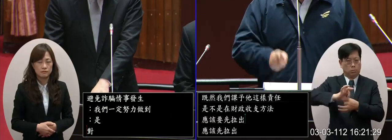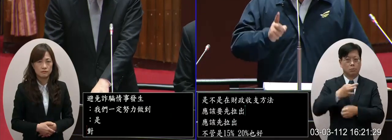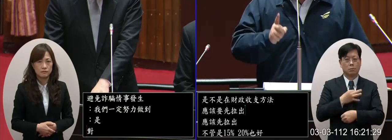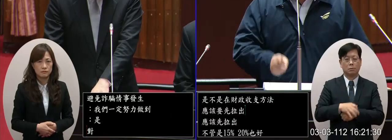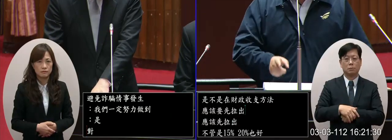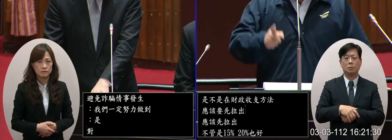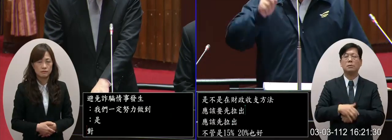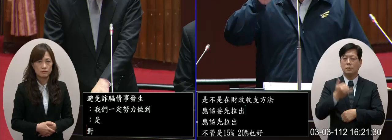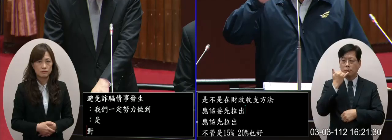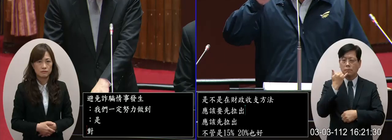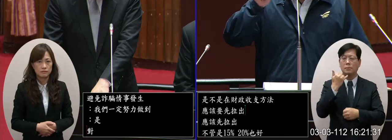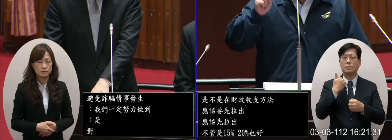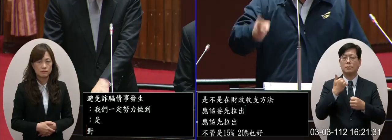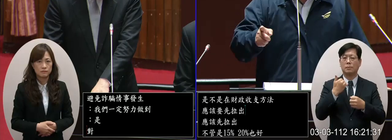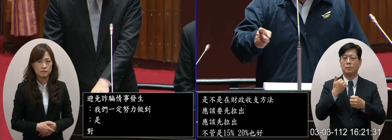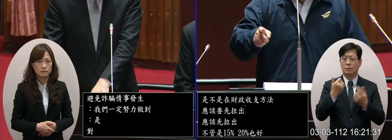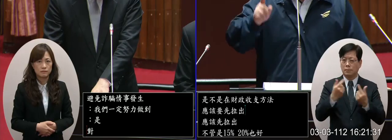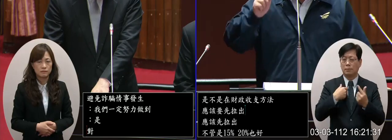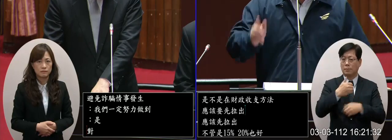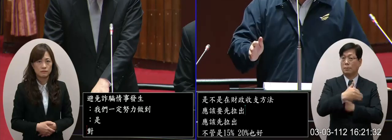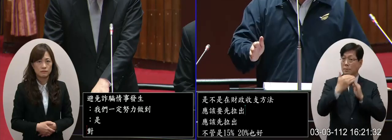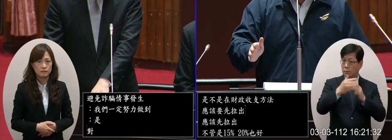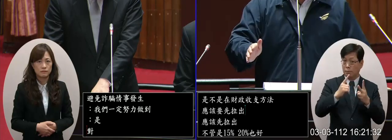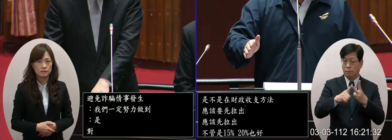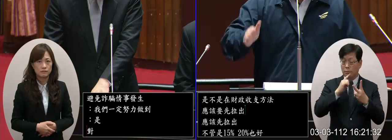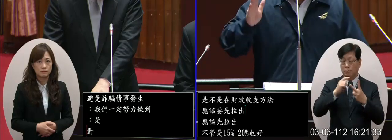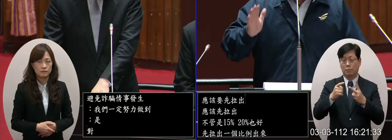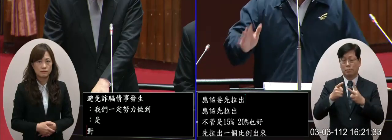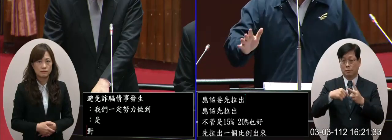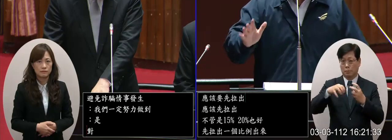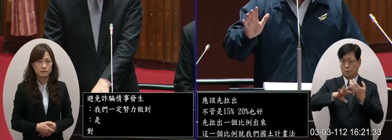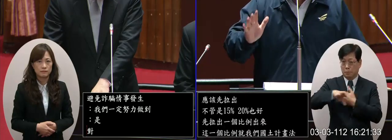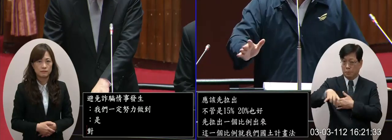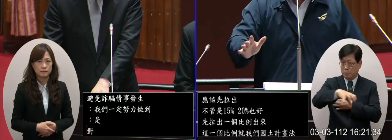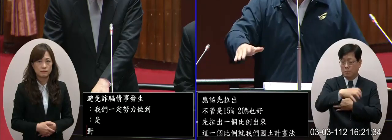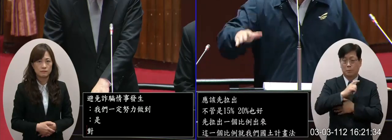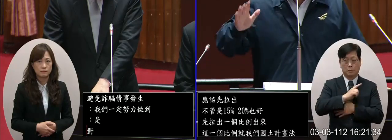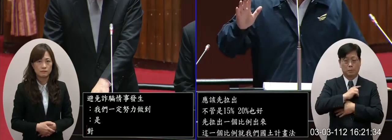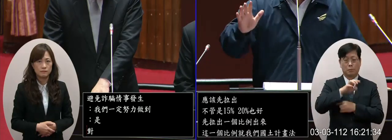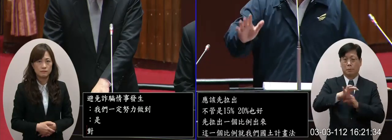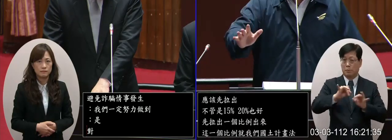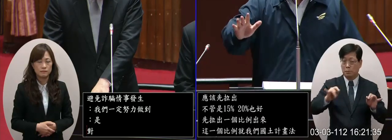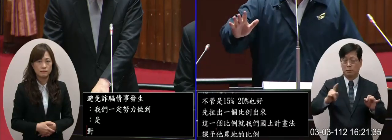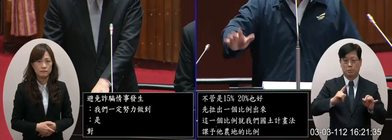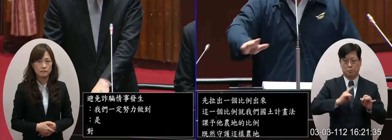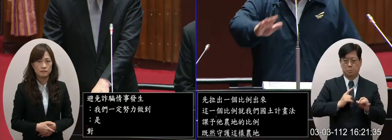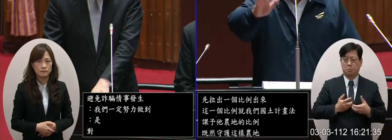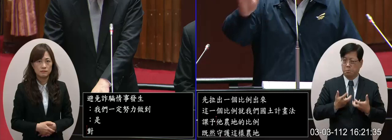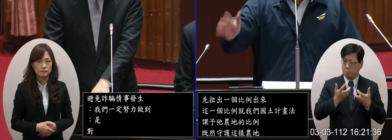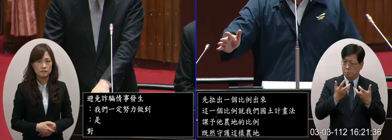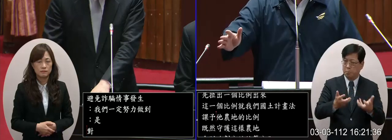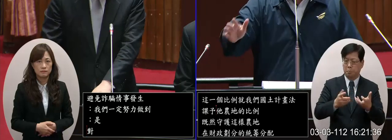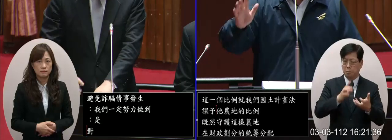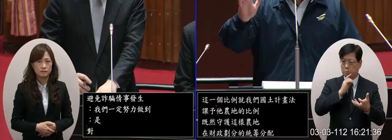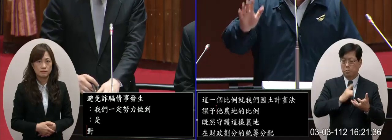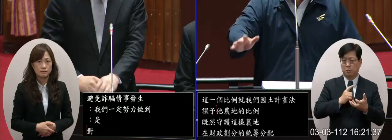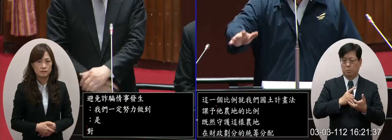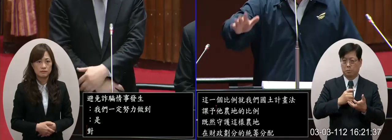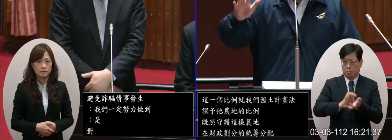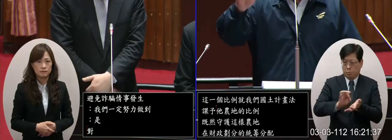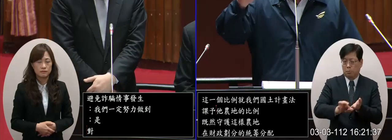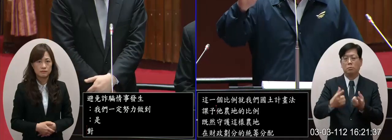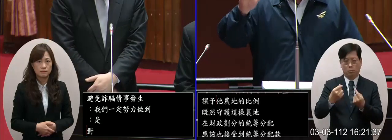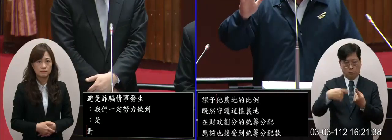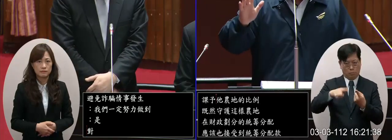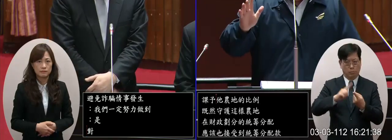配款做為不管是縣市也好鄉鎮也好他們因為農地他們付出了他們的一個代價可是